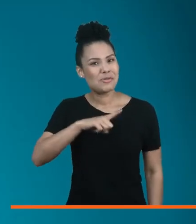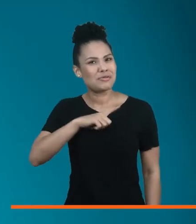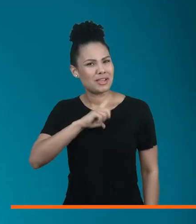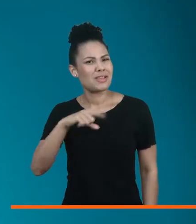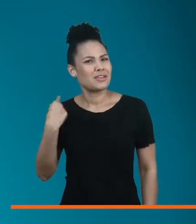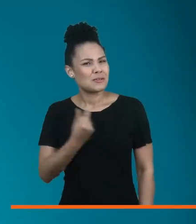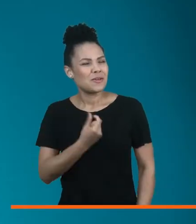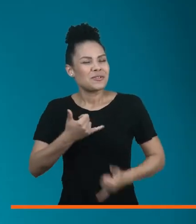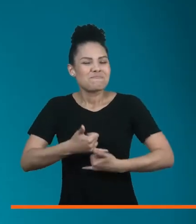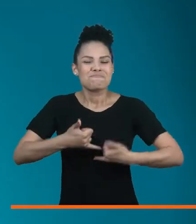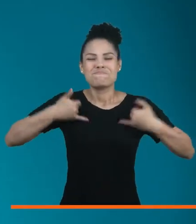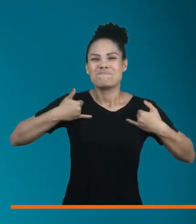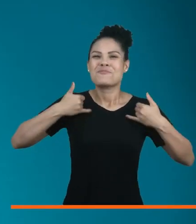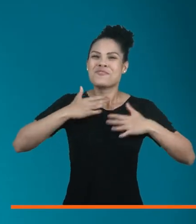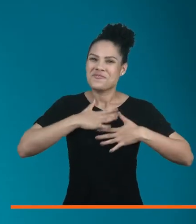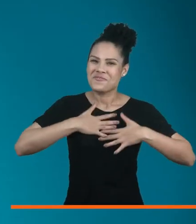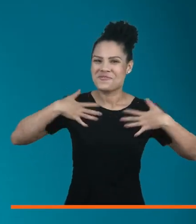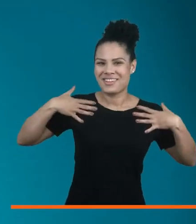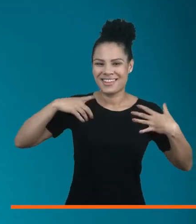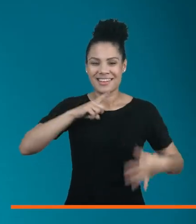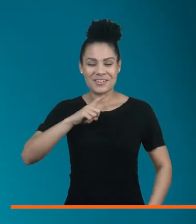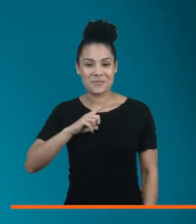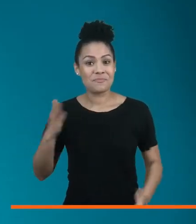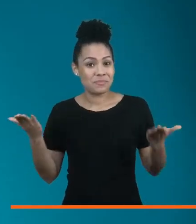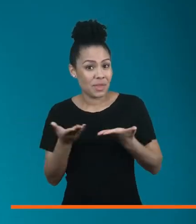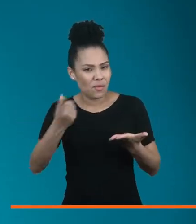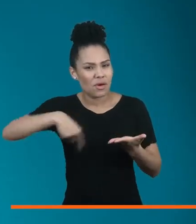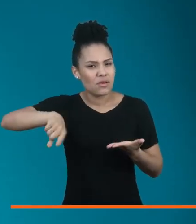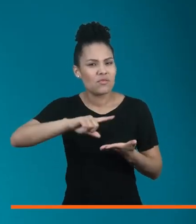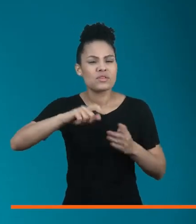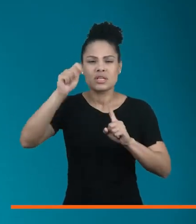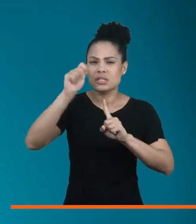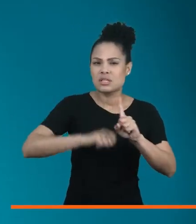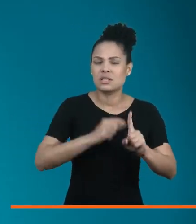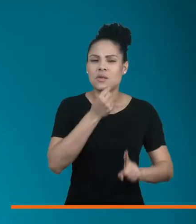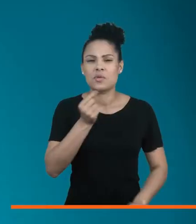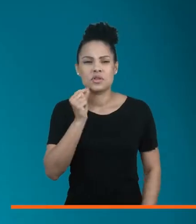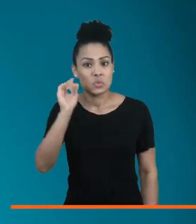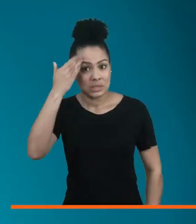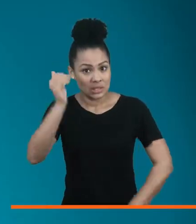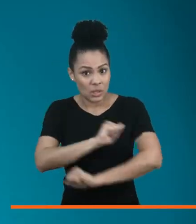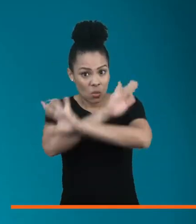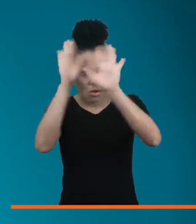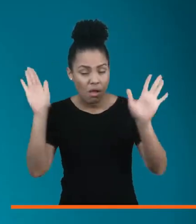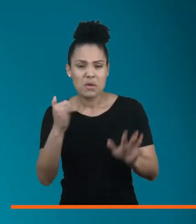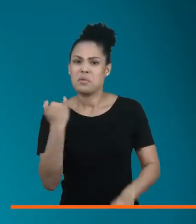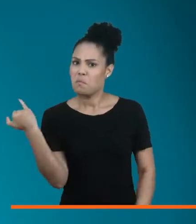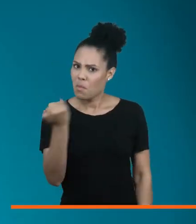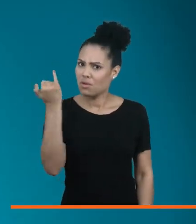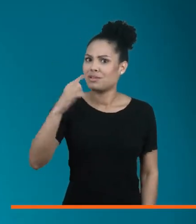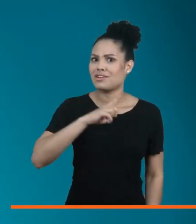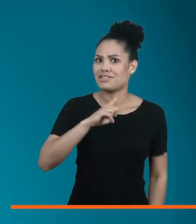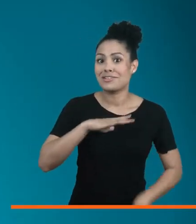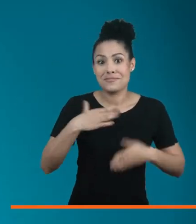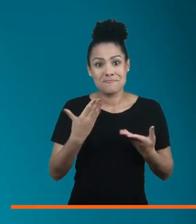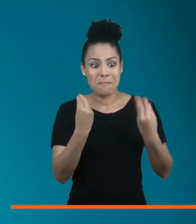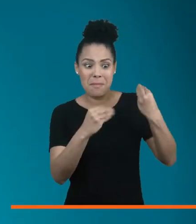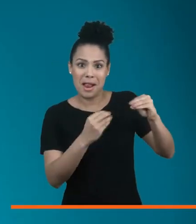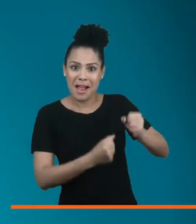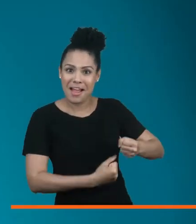é uma missão da qual nós muito nos orgulhamos. Agora que você já sabe o que é o Setembro Azul e a importância desse mês tão